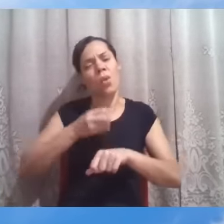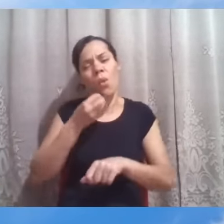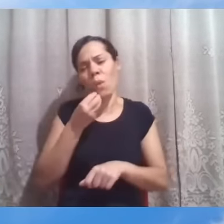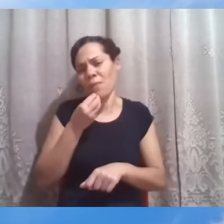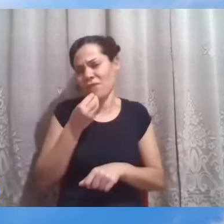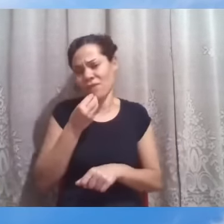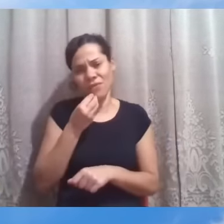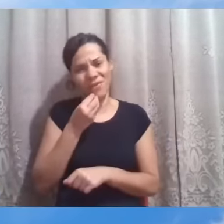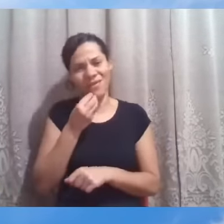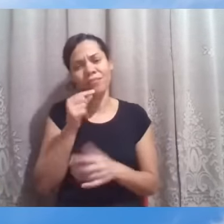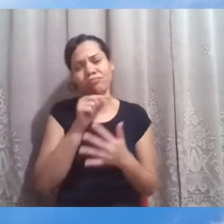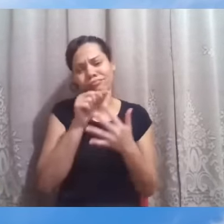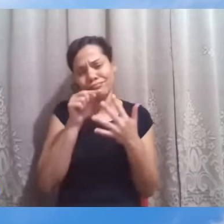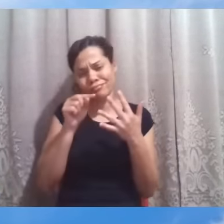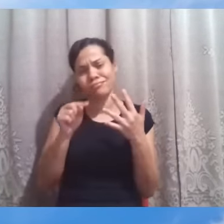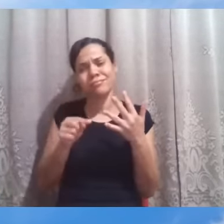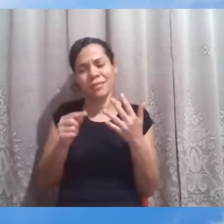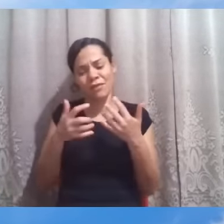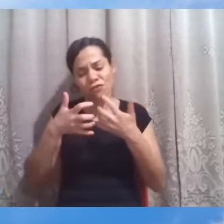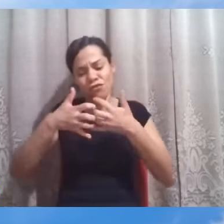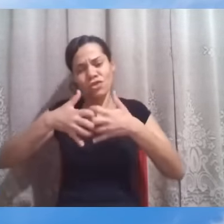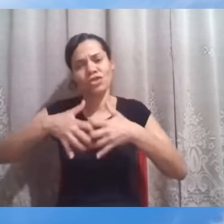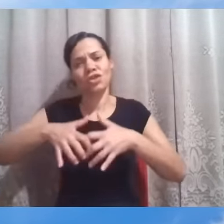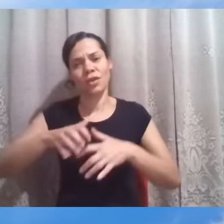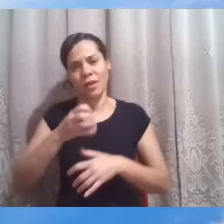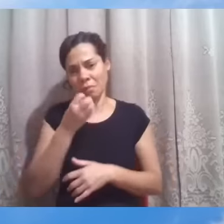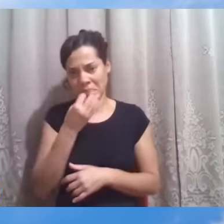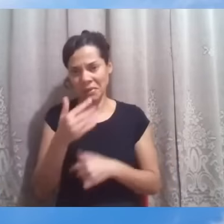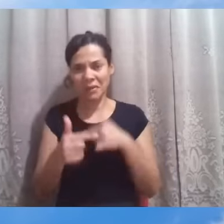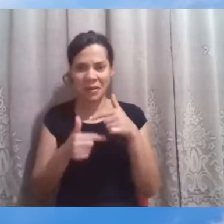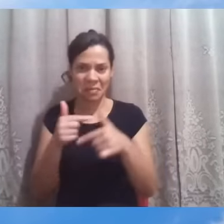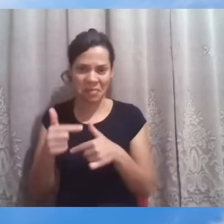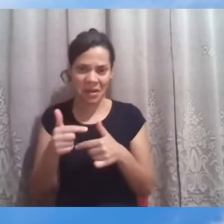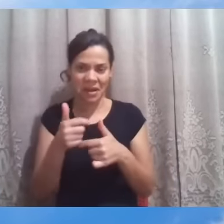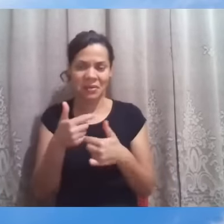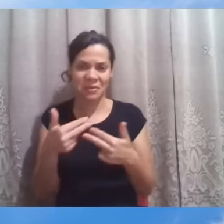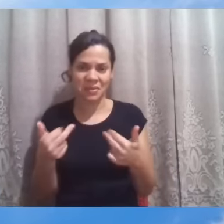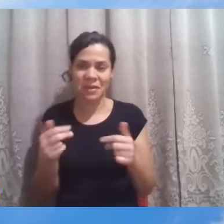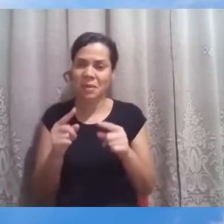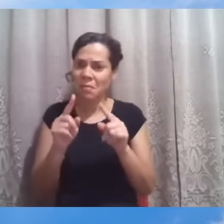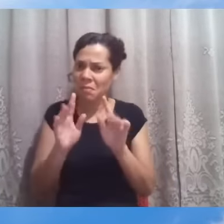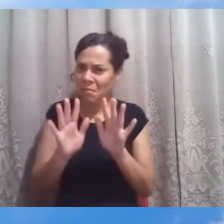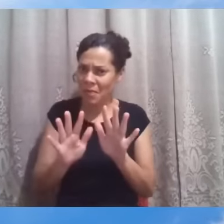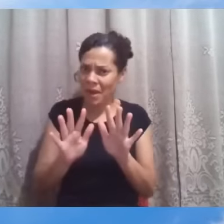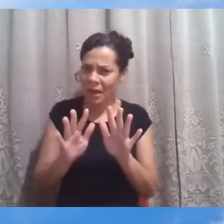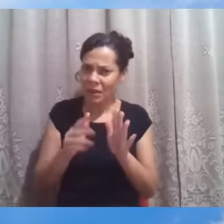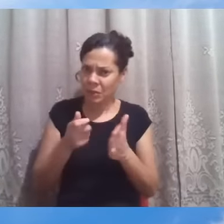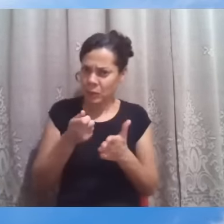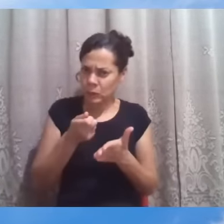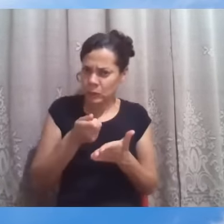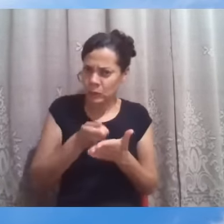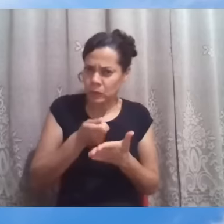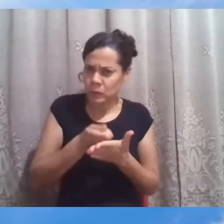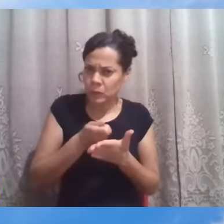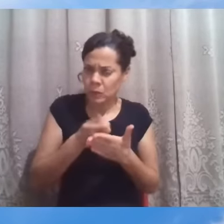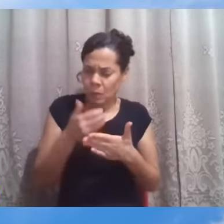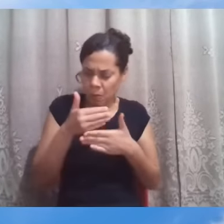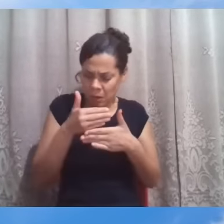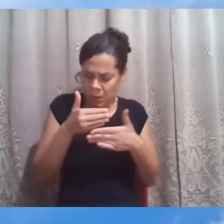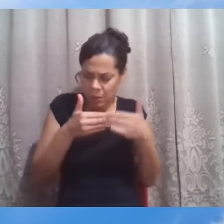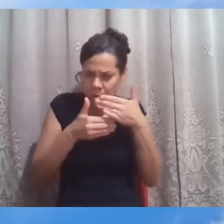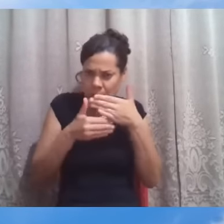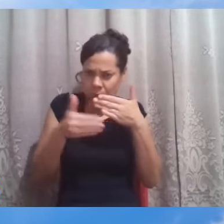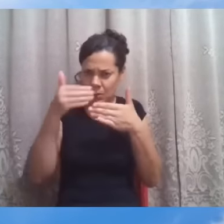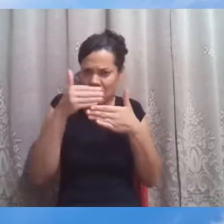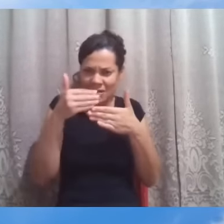os elementos para a gente bem funcionar, os trabalhos, as atividades, mas daí é converter naquilo, num muro intransponível